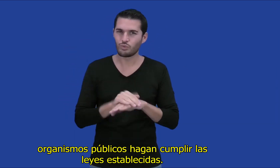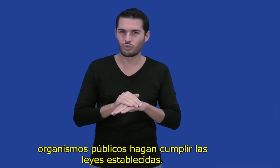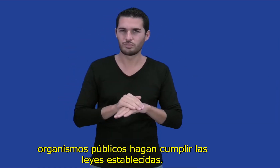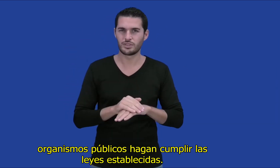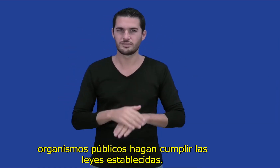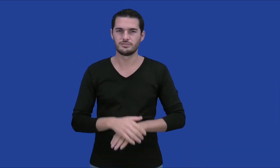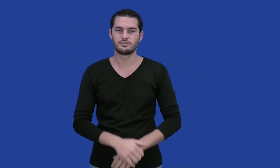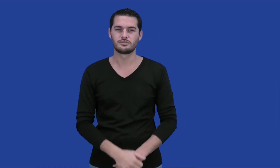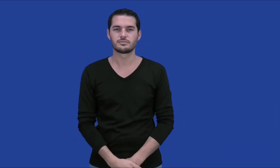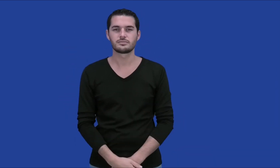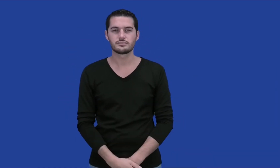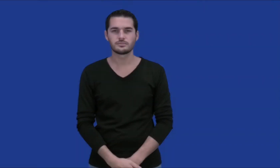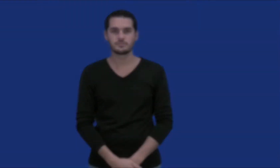cumplir las leyes establecidas.